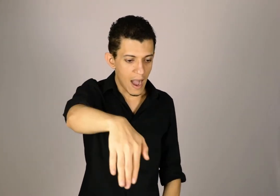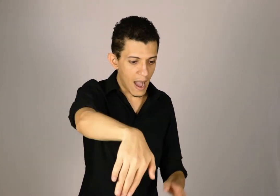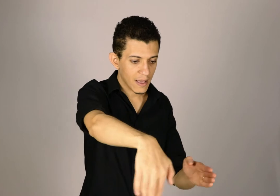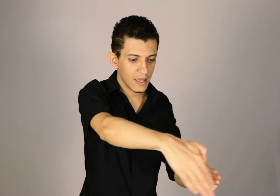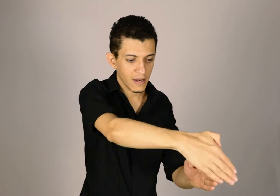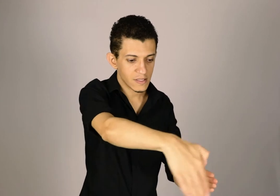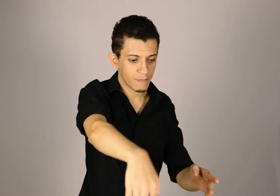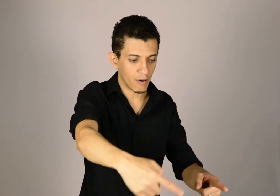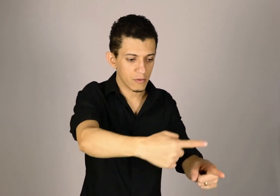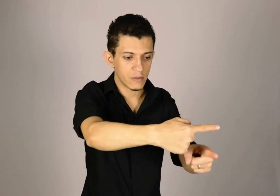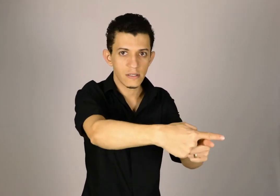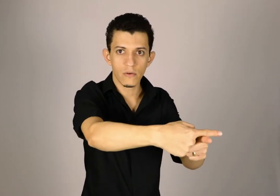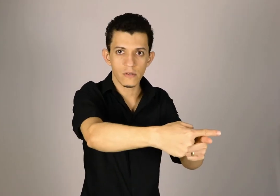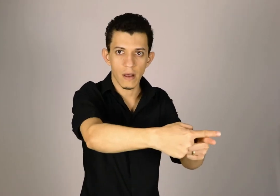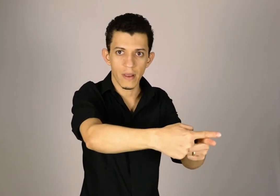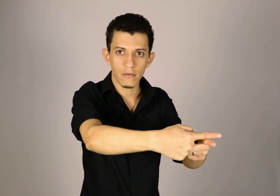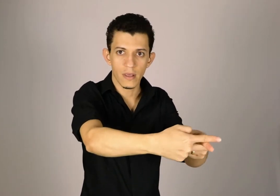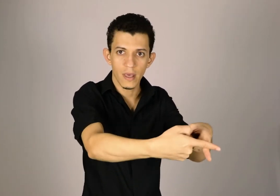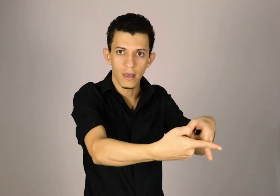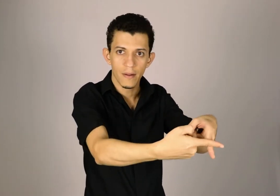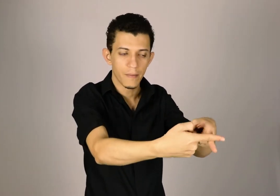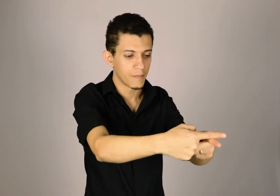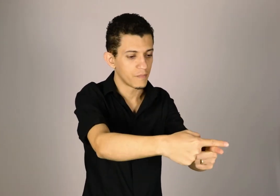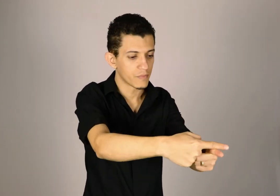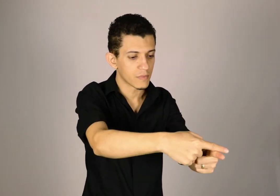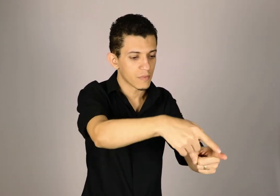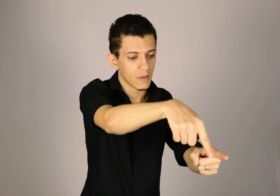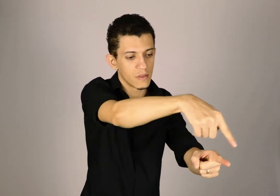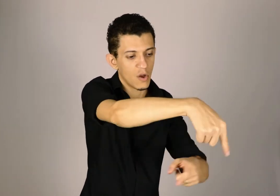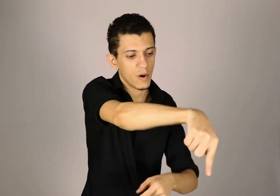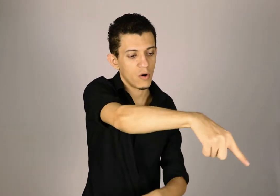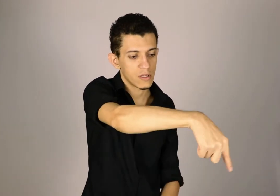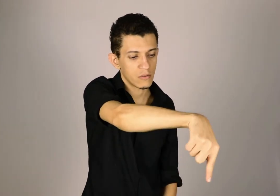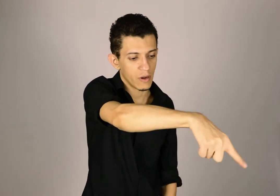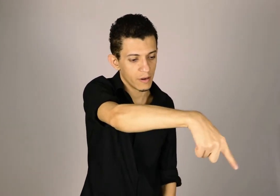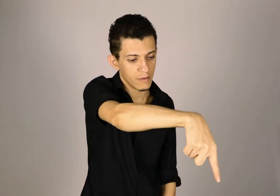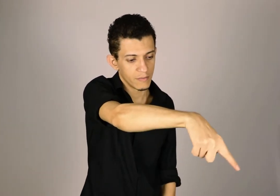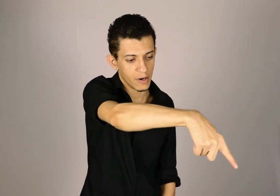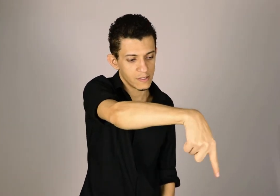Aqui nesse ponto, desse cruzamento aqui, tem uma rotatória, por exemplo.